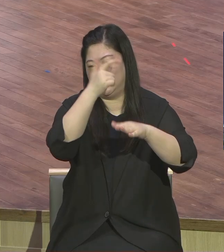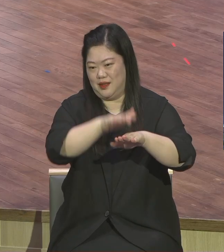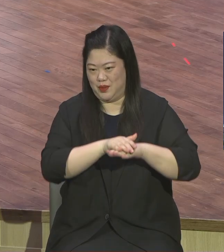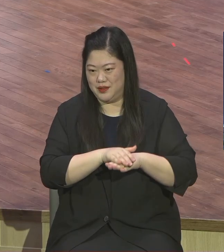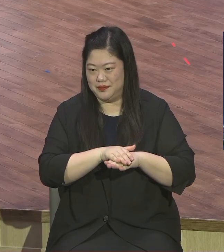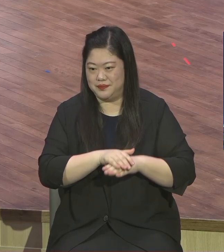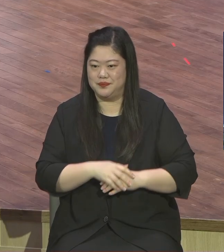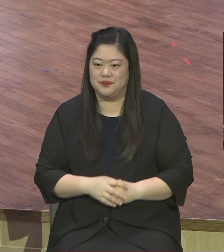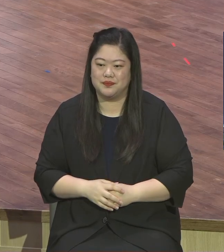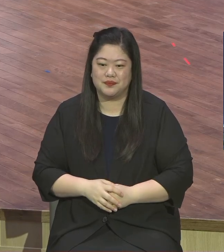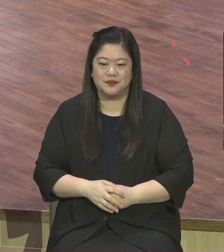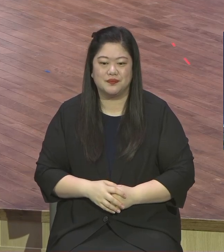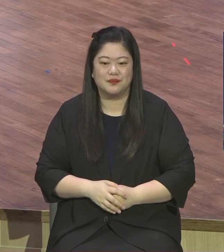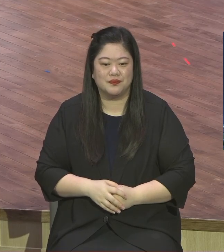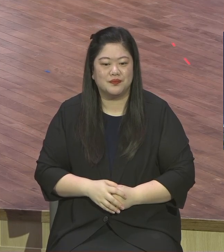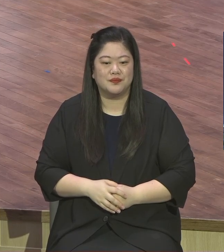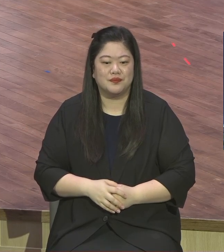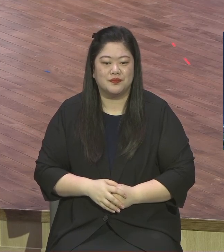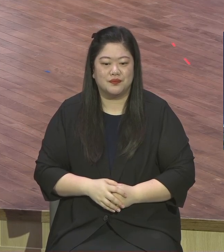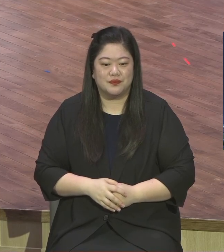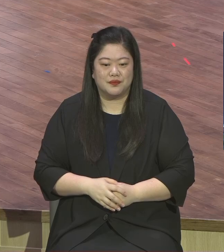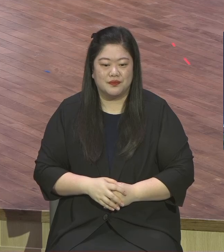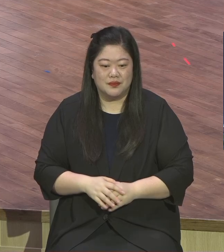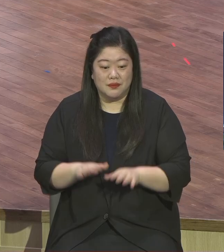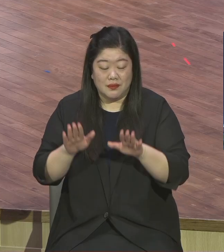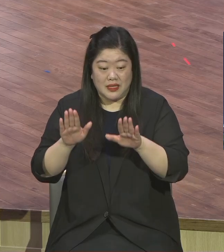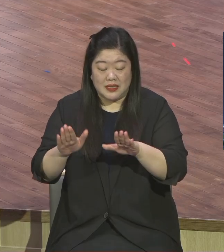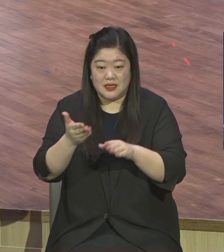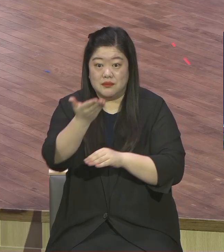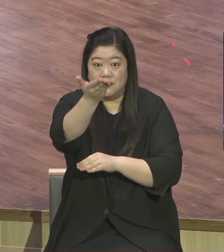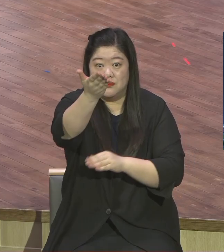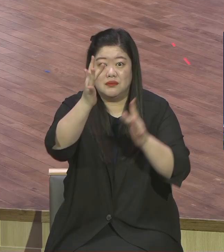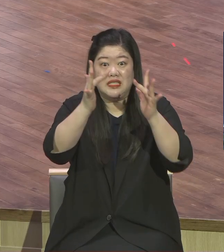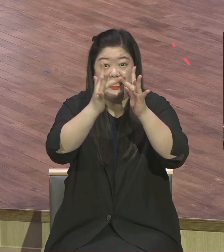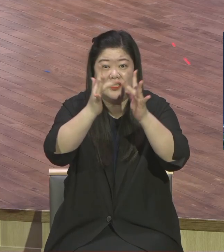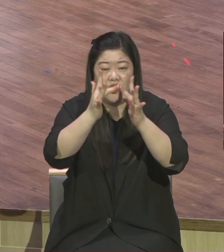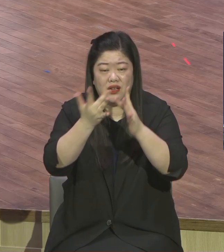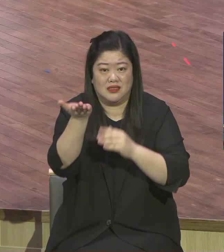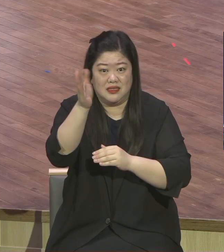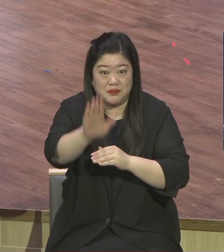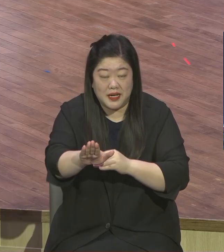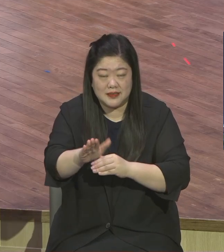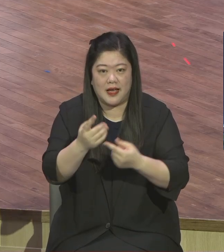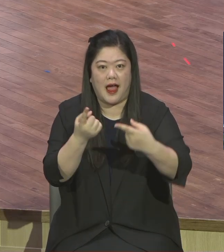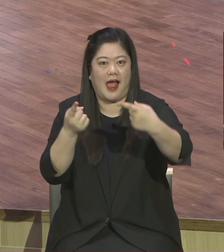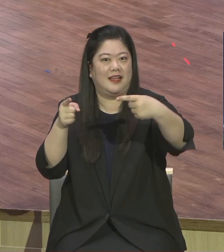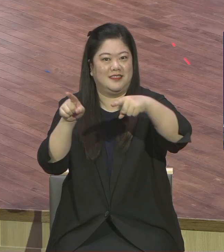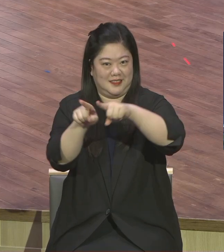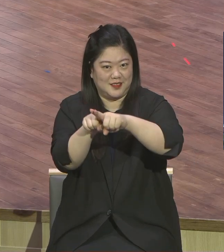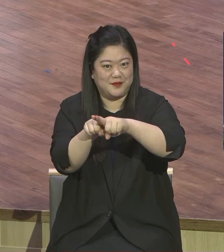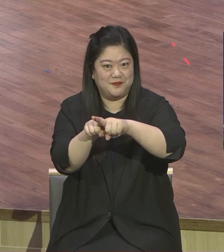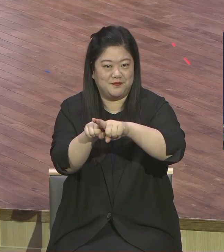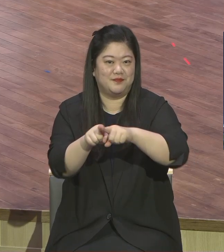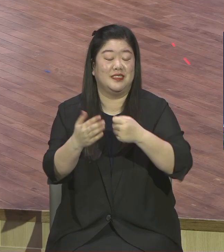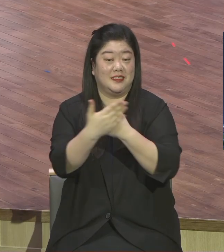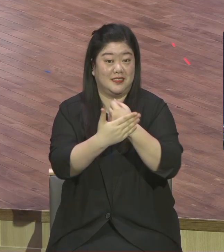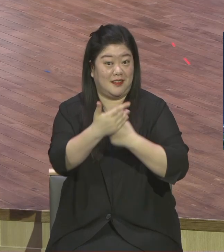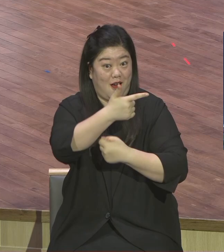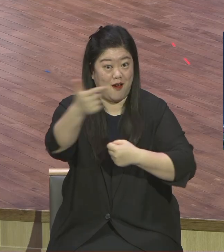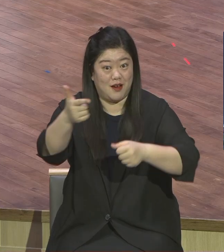마찬가지로 이렇게 온라인 예배되는 모든 성도들도 함께 여러분들이 정말 예배를 통해서